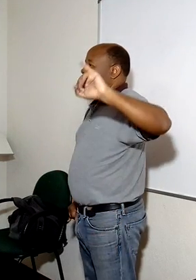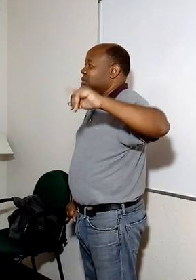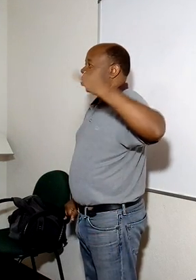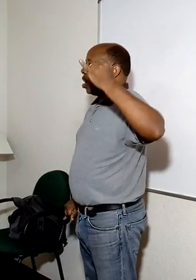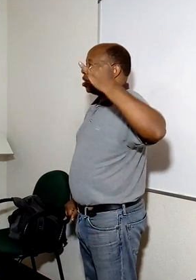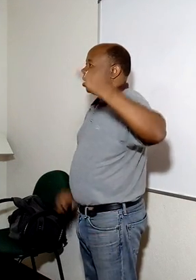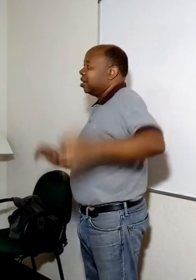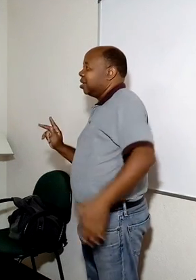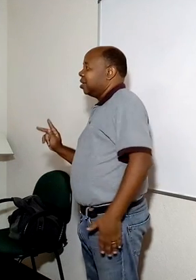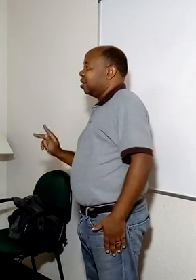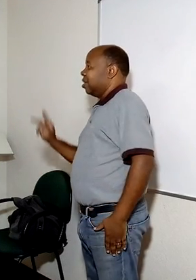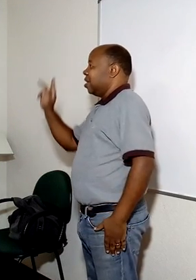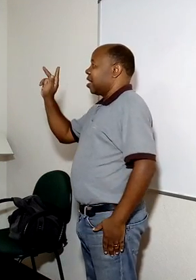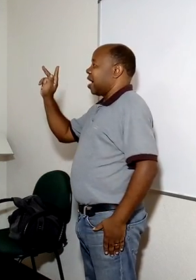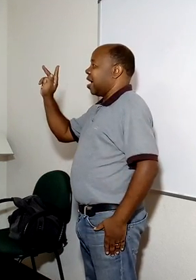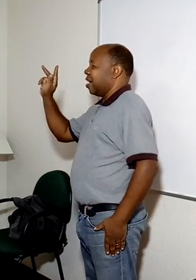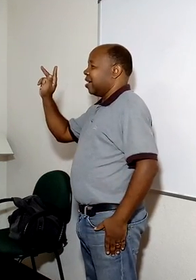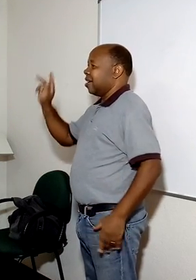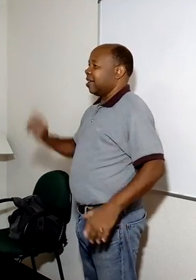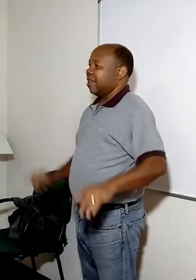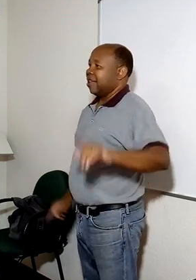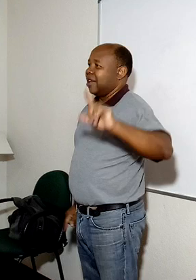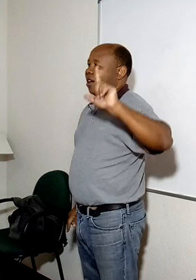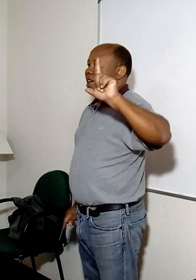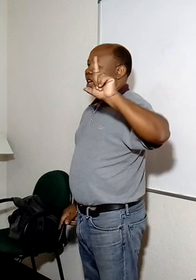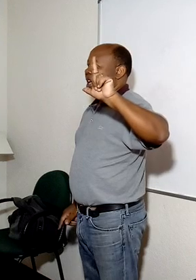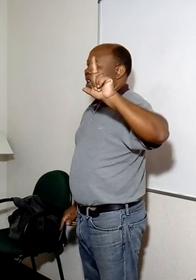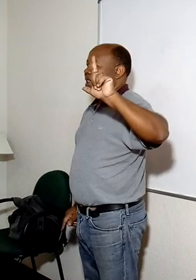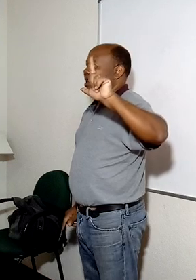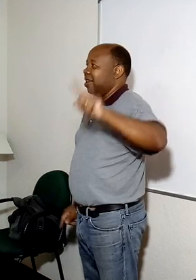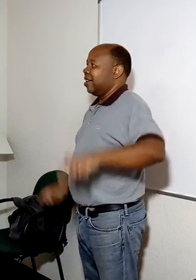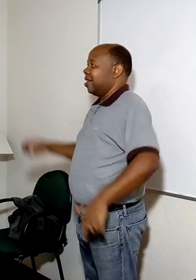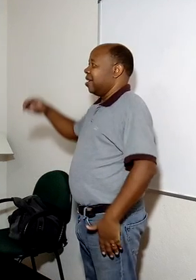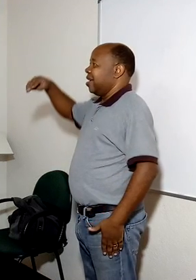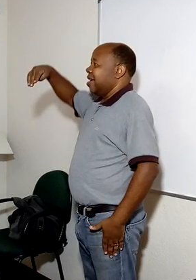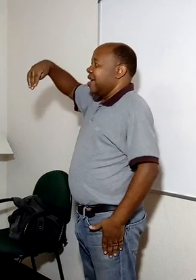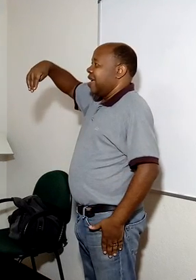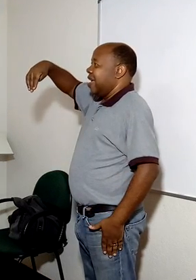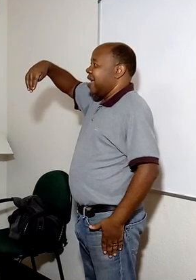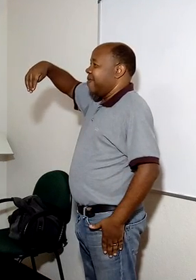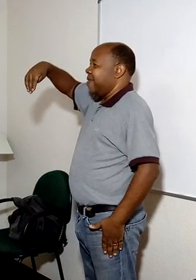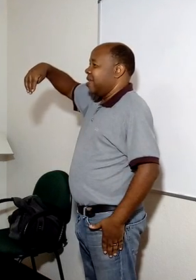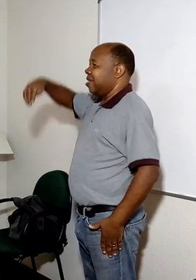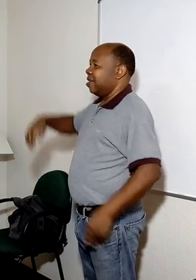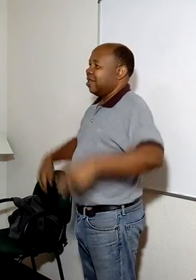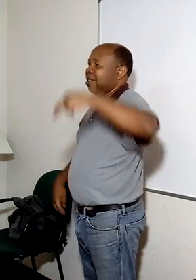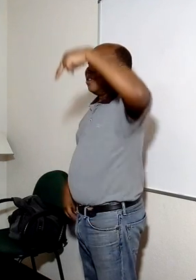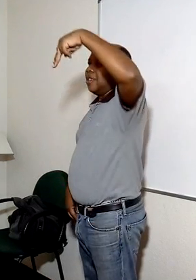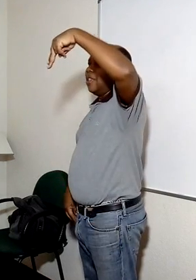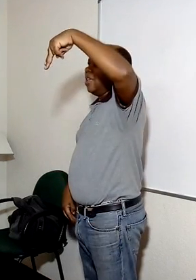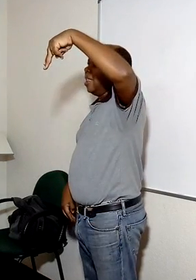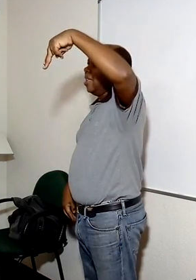J. K. L. M. N.